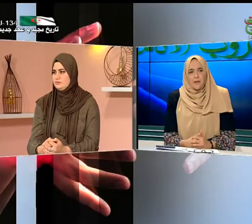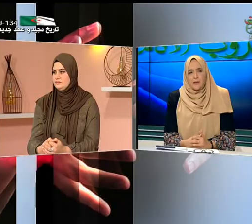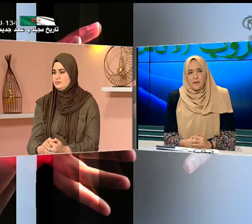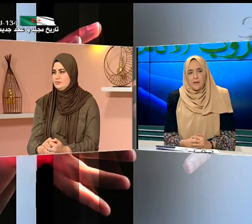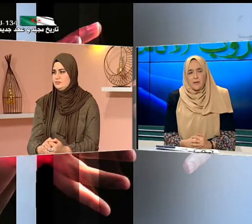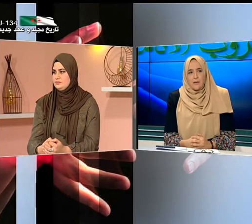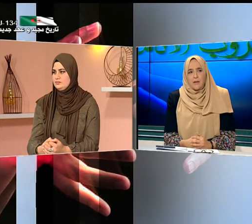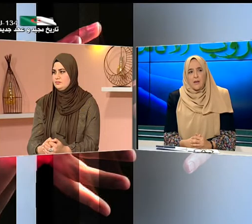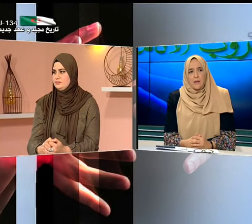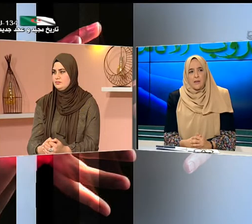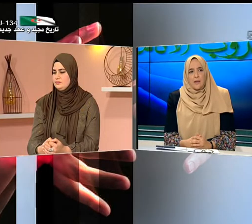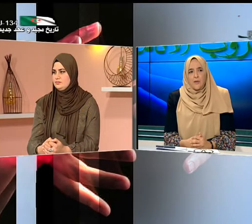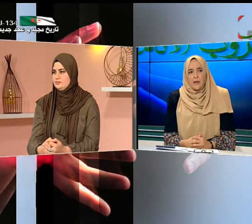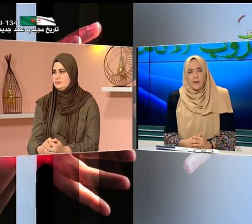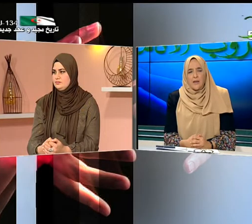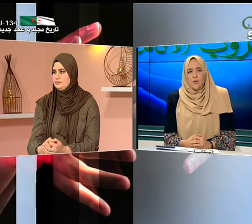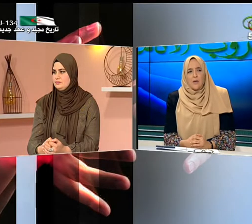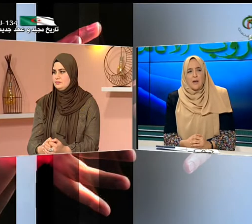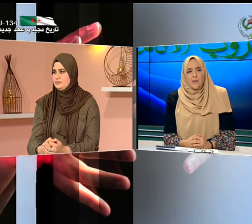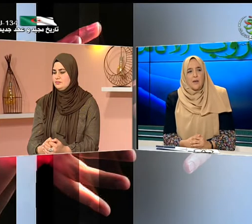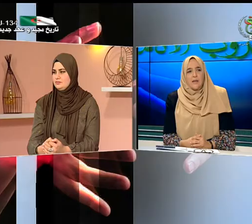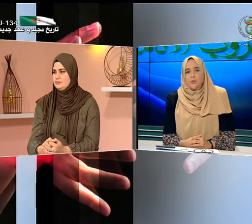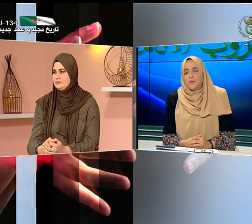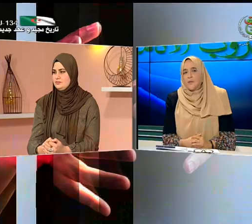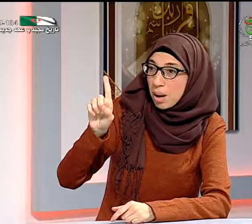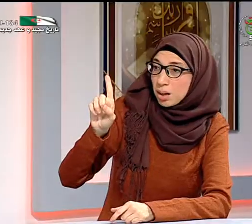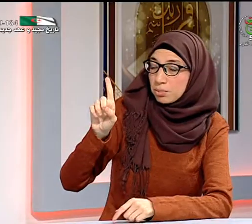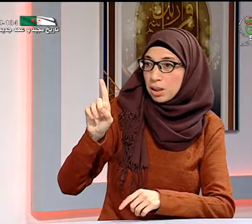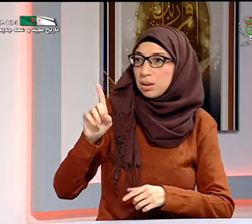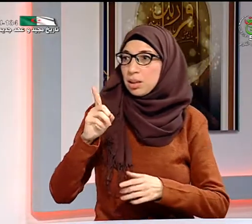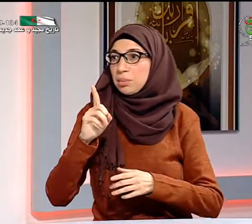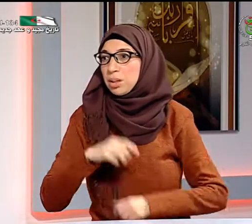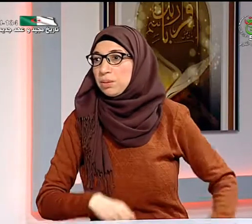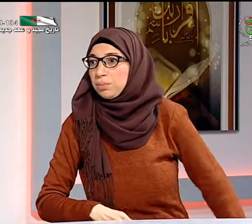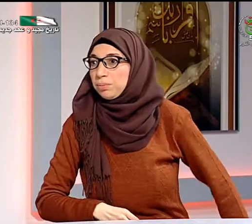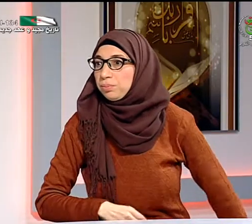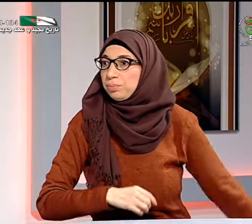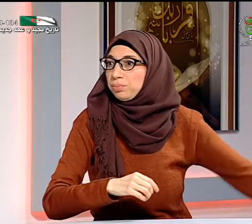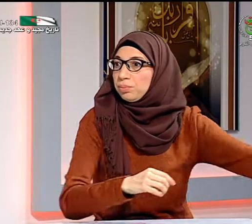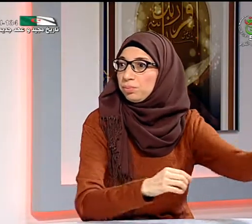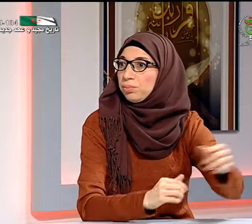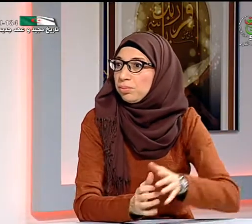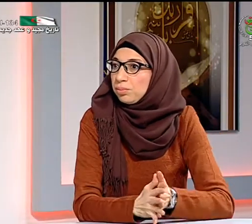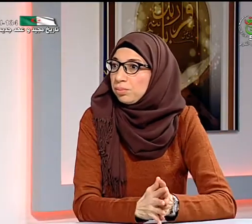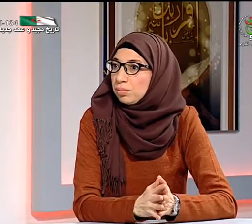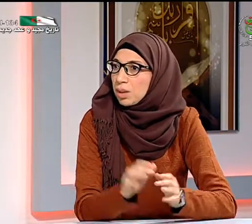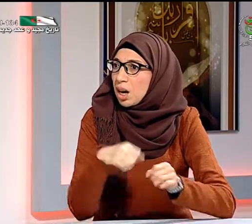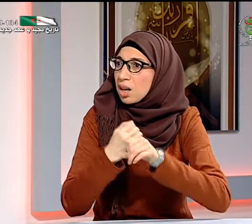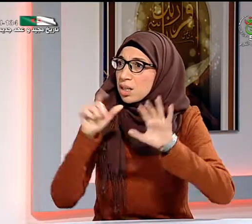يعني يضعني في حيرة أن الأطفال ليسوا بنفس السن يعني الأطفال ليسوا بنفس السن كان السن